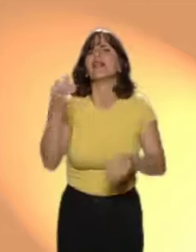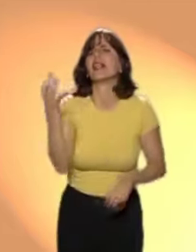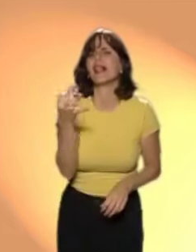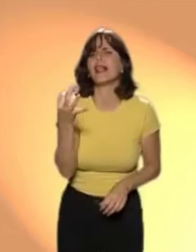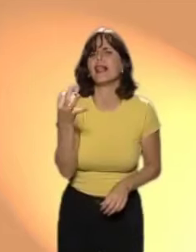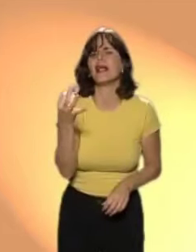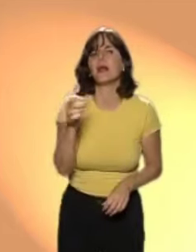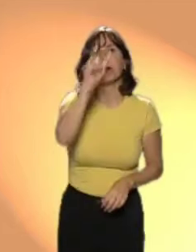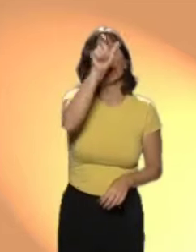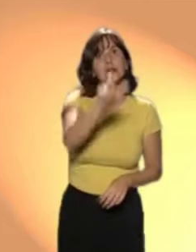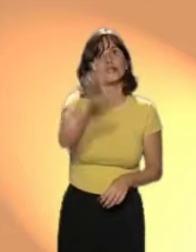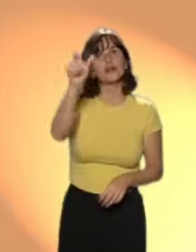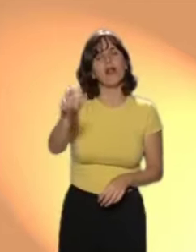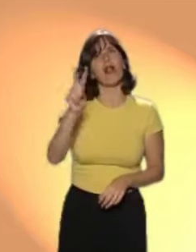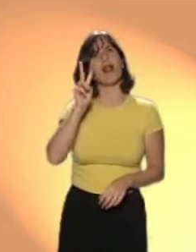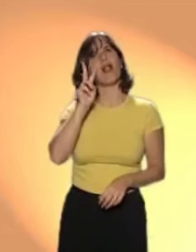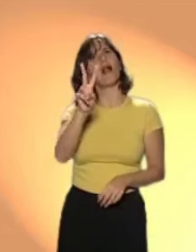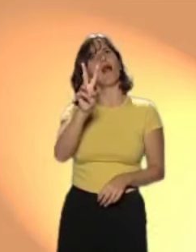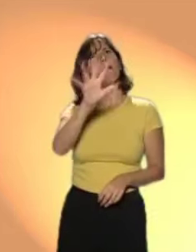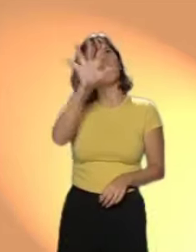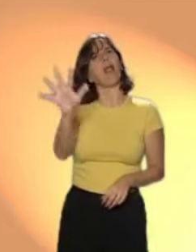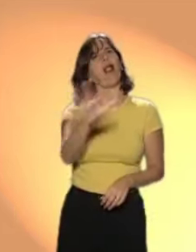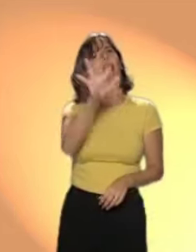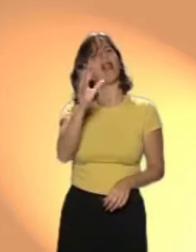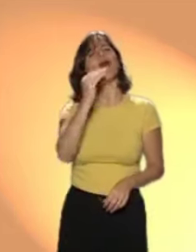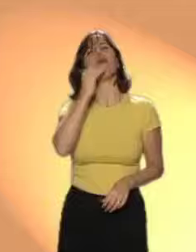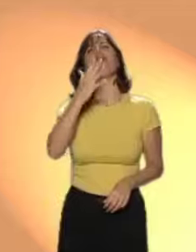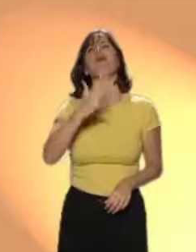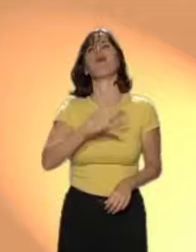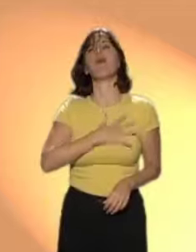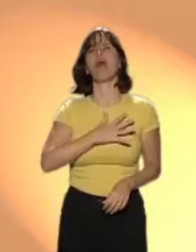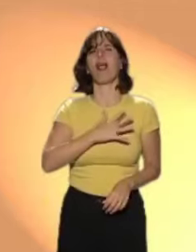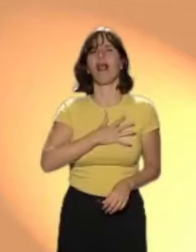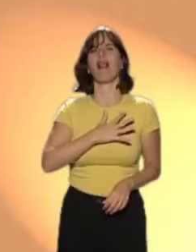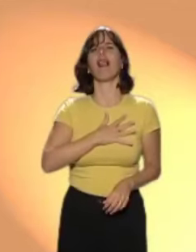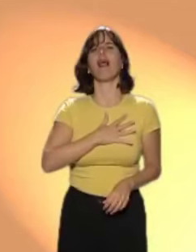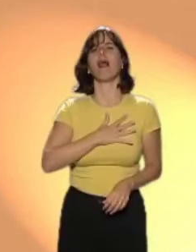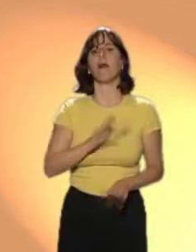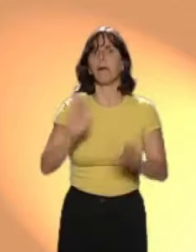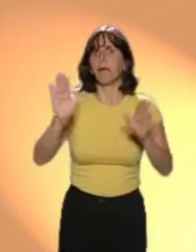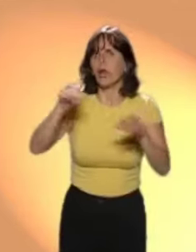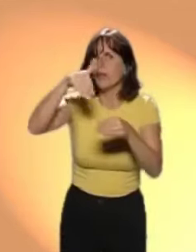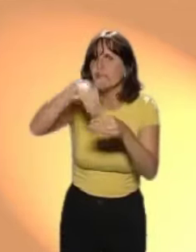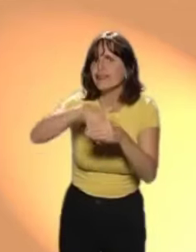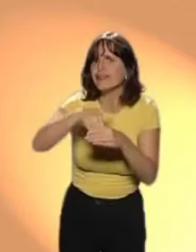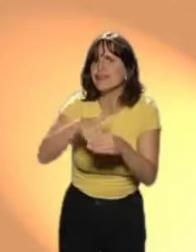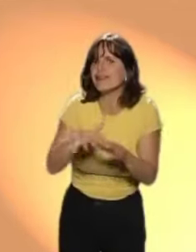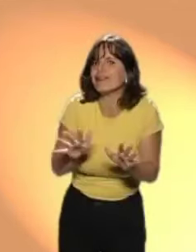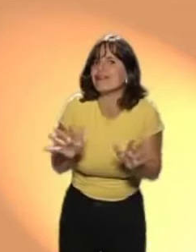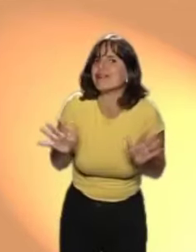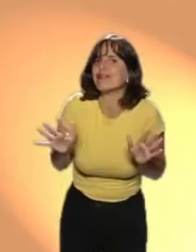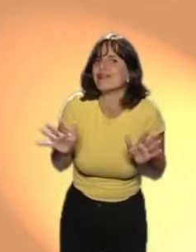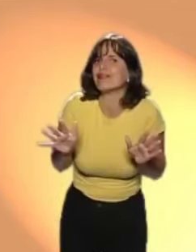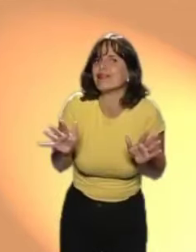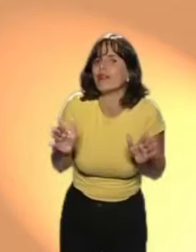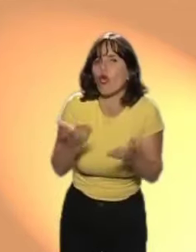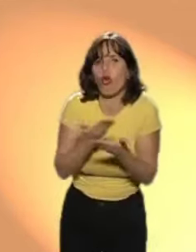Los niños también aprendieron Que no se puede confiar en las personas desconocidas Porque muchas veces las